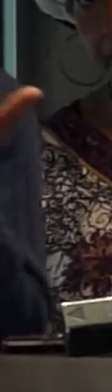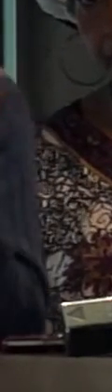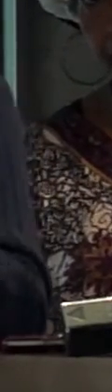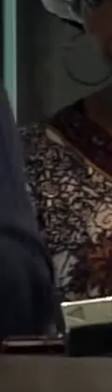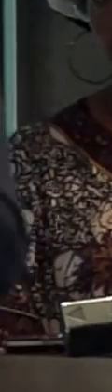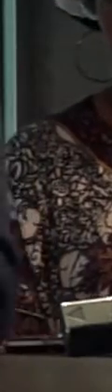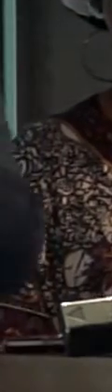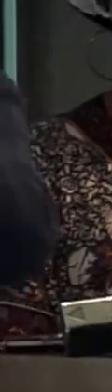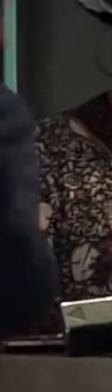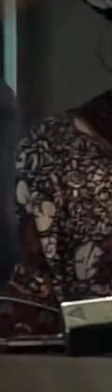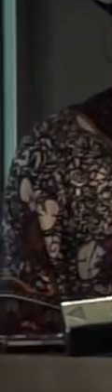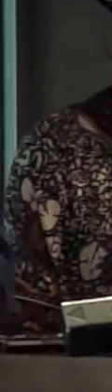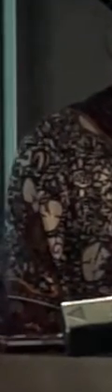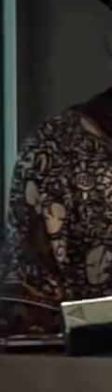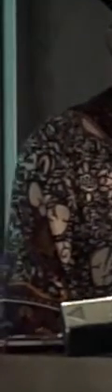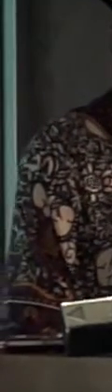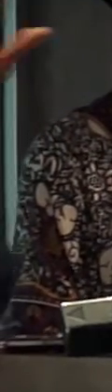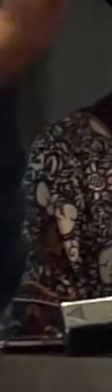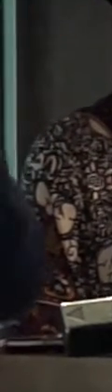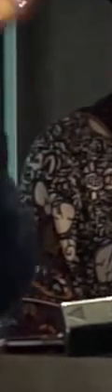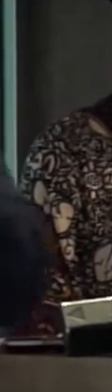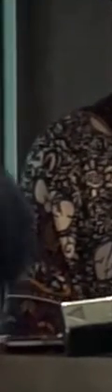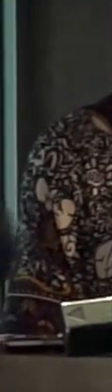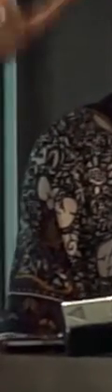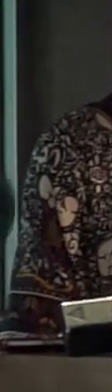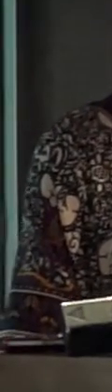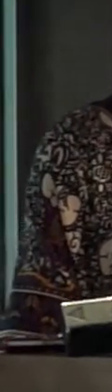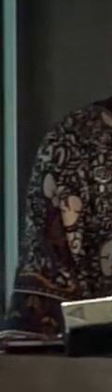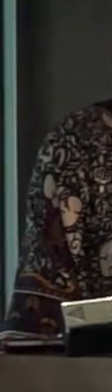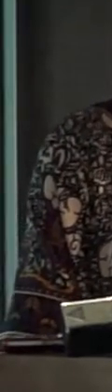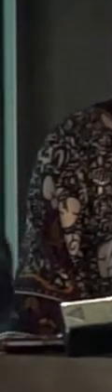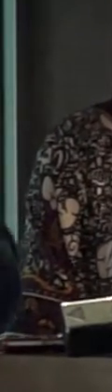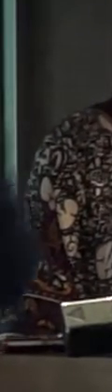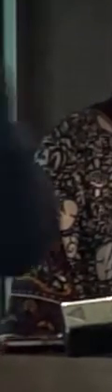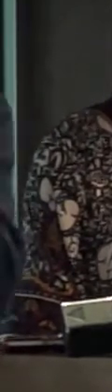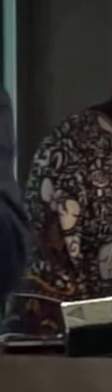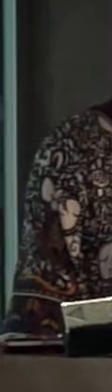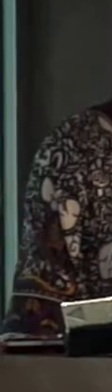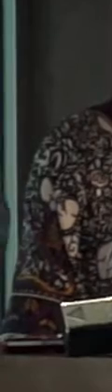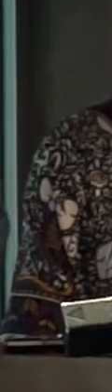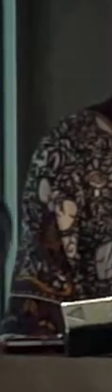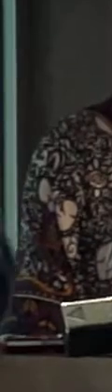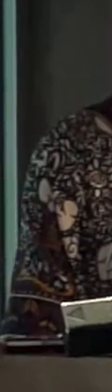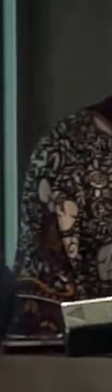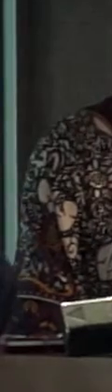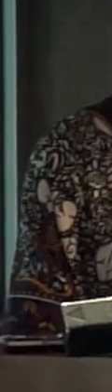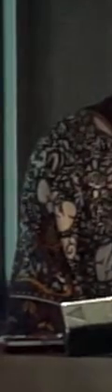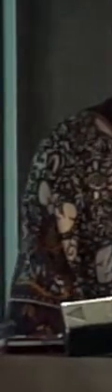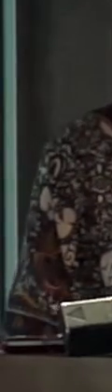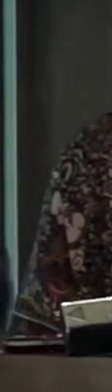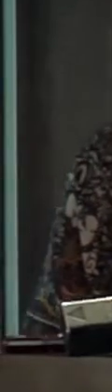personas adultas o si hay accesos o mecanismos de acceso para las personas con discapacidad en materia de